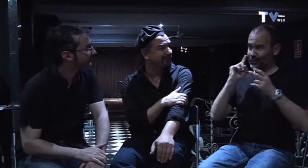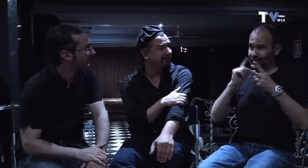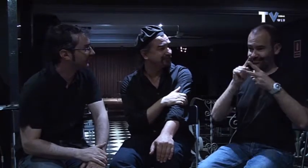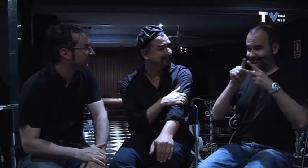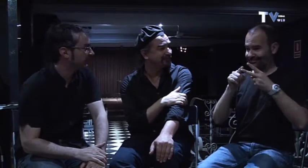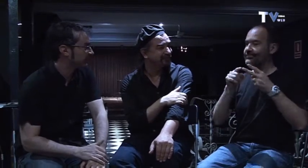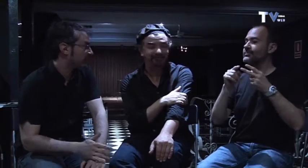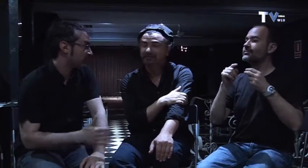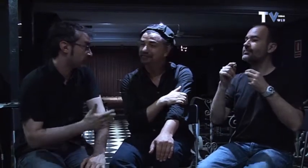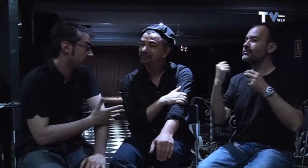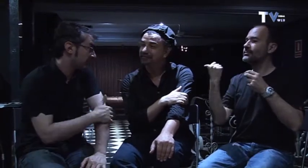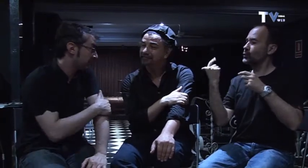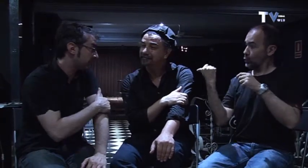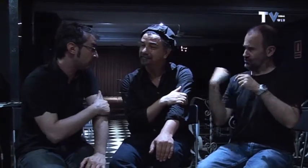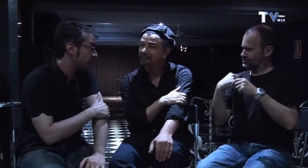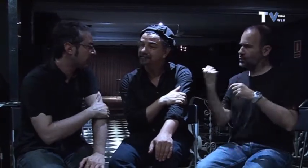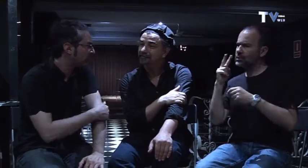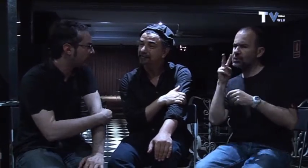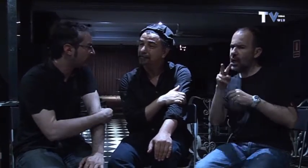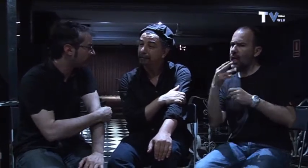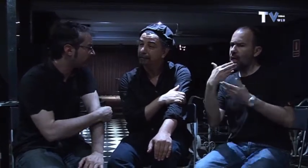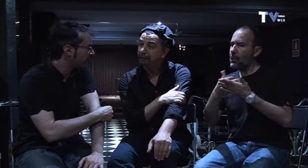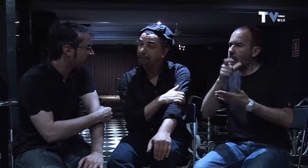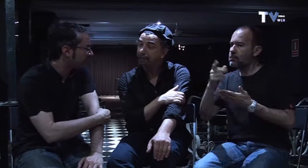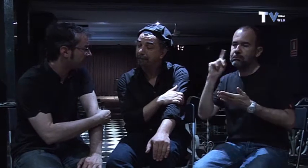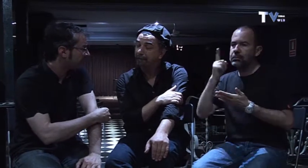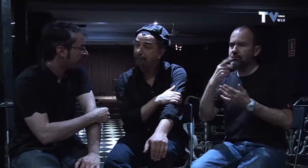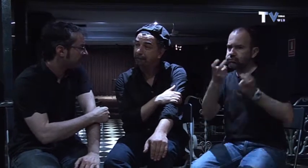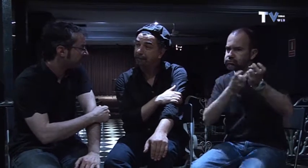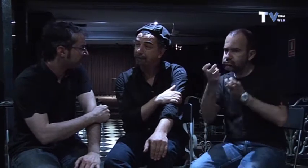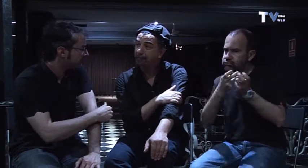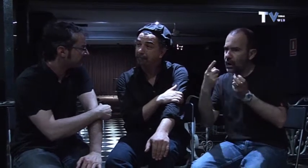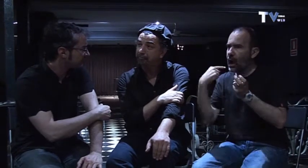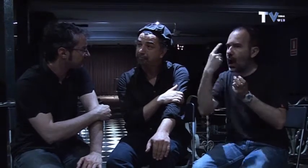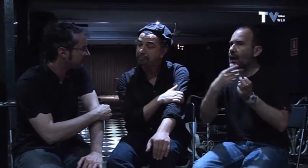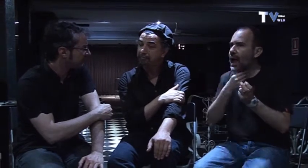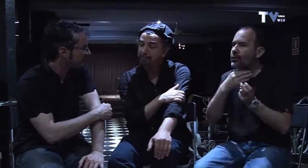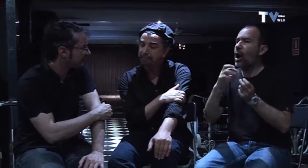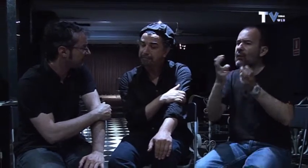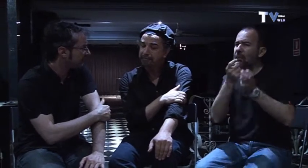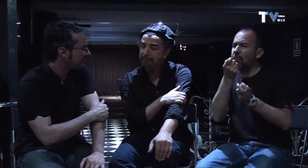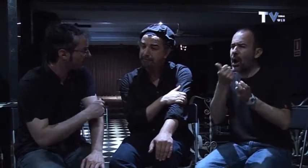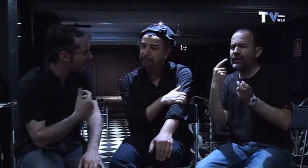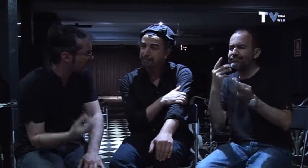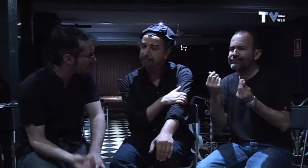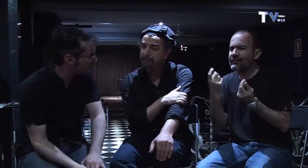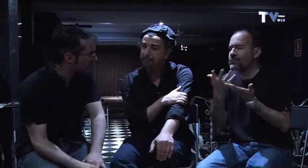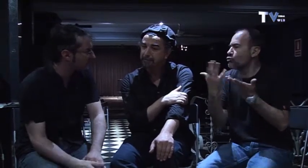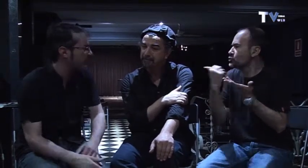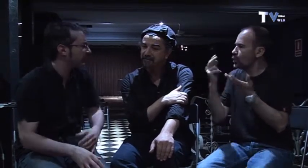y eso que hay como dos espectáculos pero ¿qué fue? ¿qué dijiste? ¿ostras quiero que vengan personas sordas o que